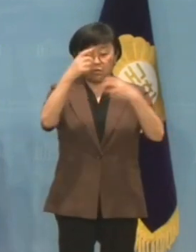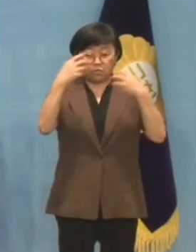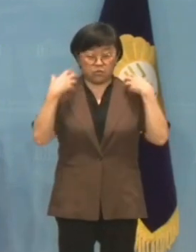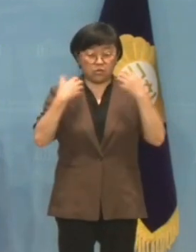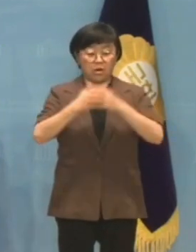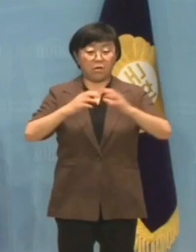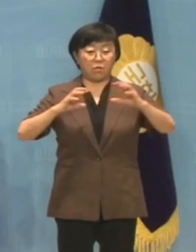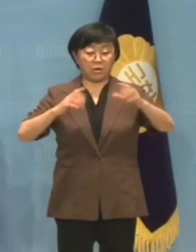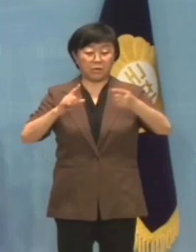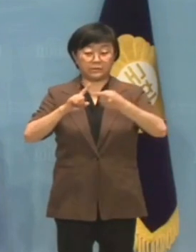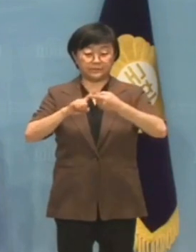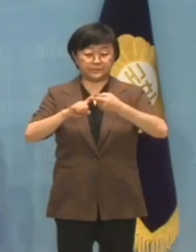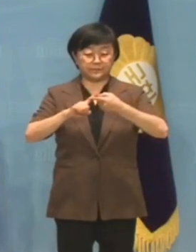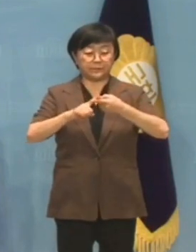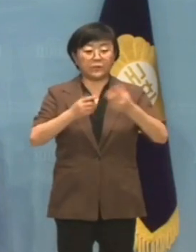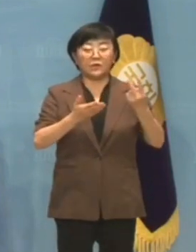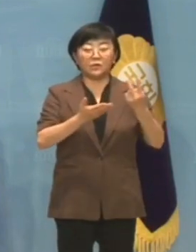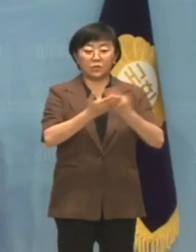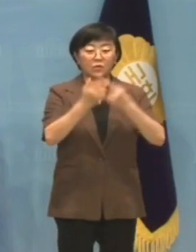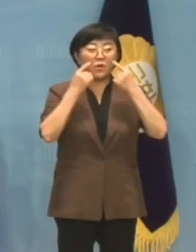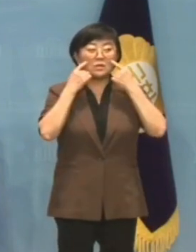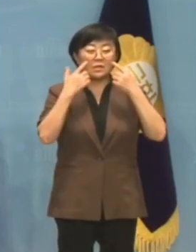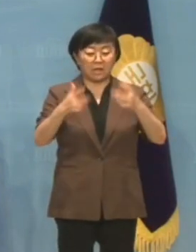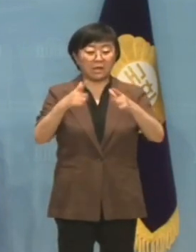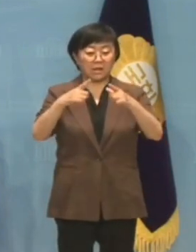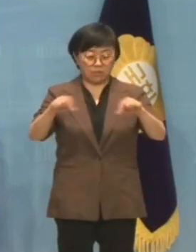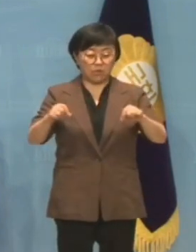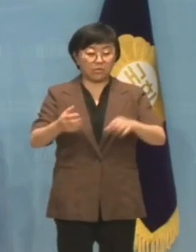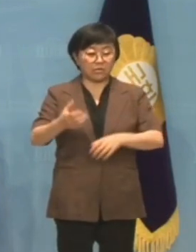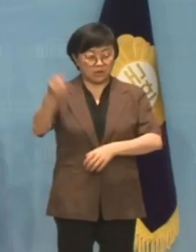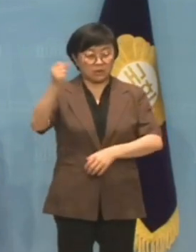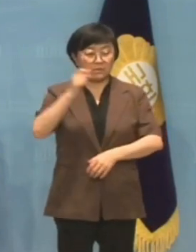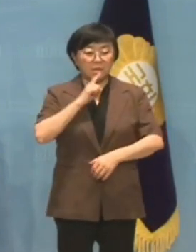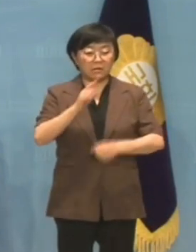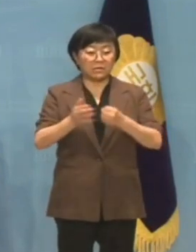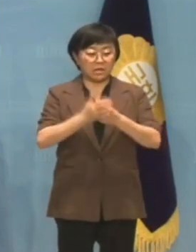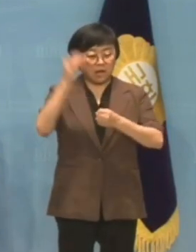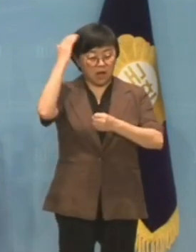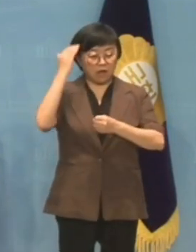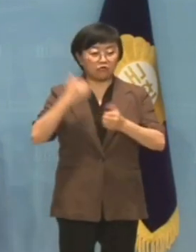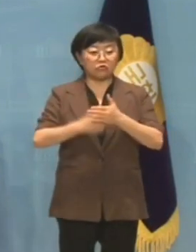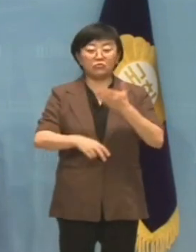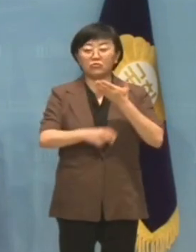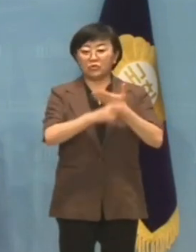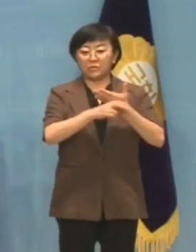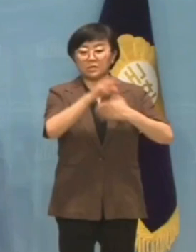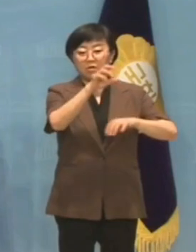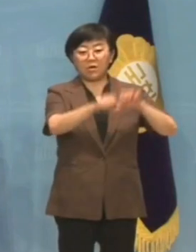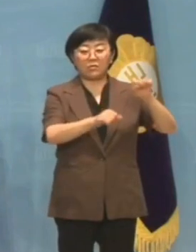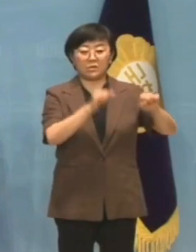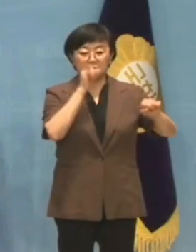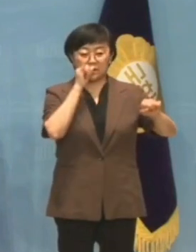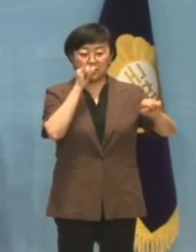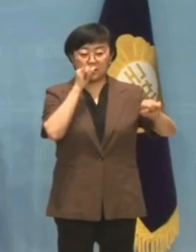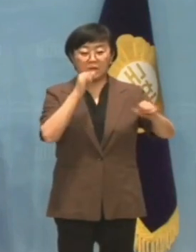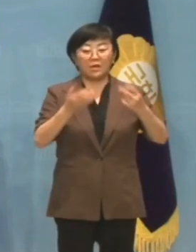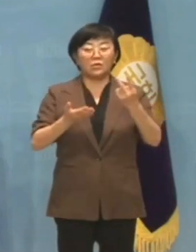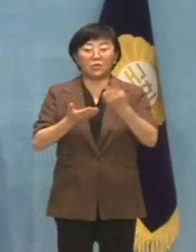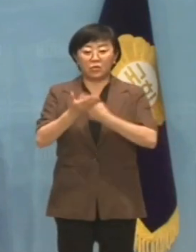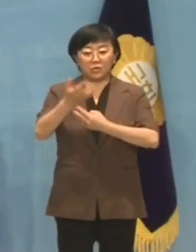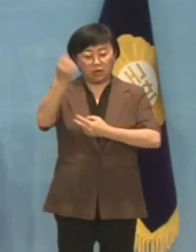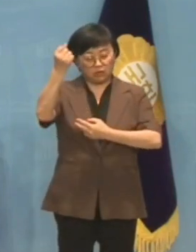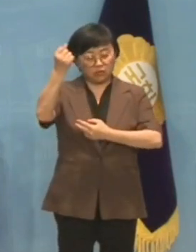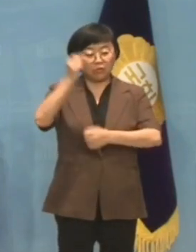외교청소에서 독도는 명백한 일본 고유의 영토고 한국은 불법 점거를 하고 있다며 독도